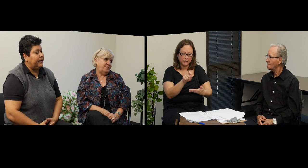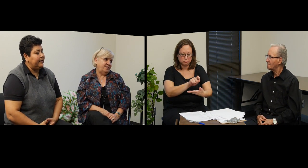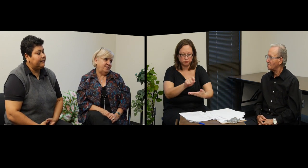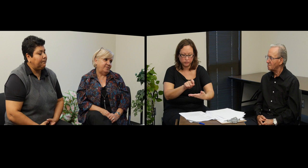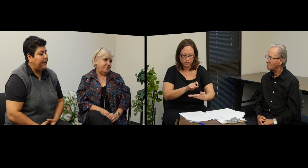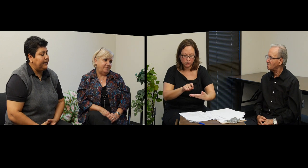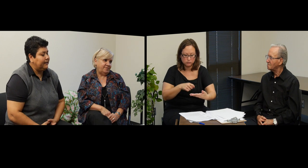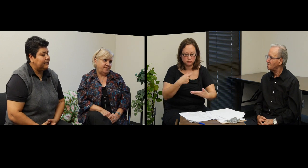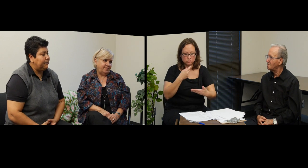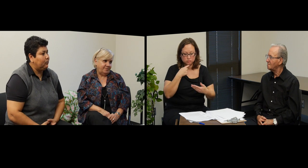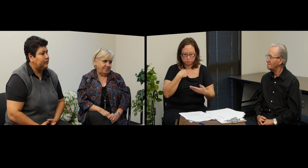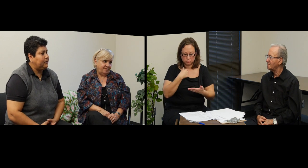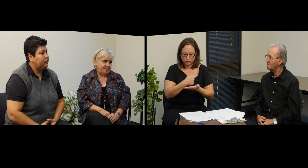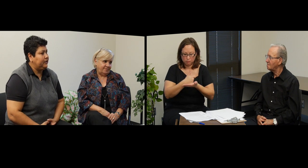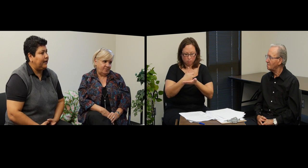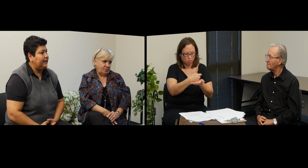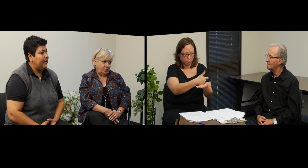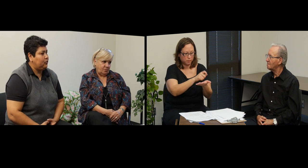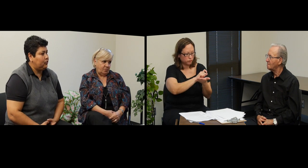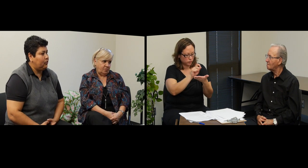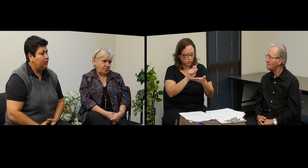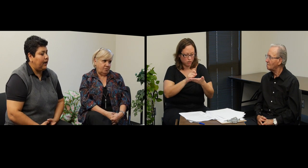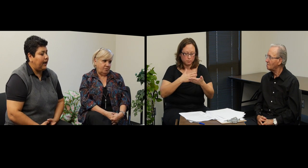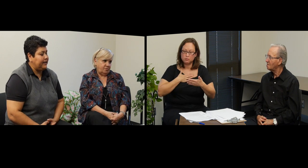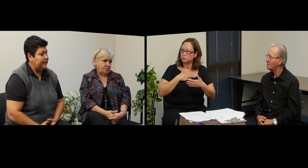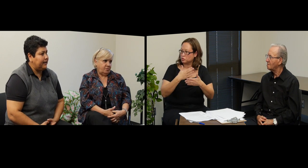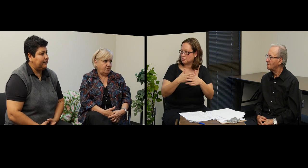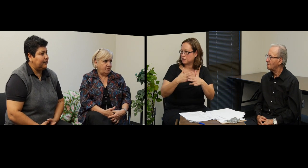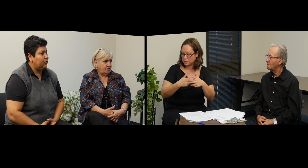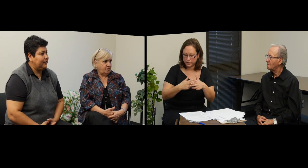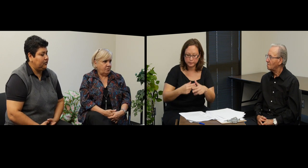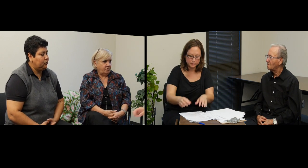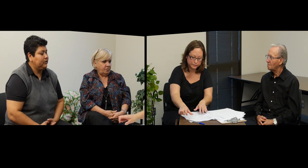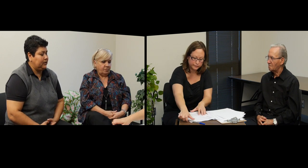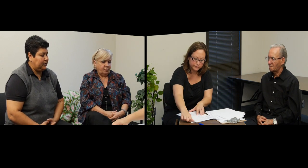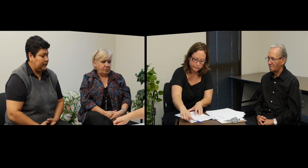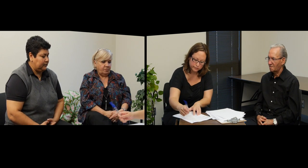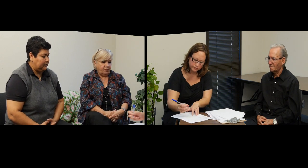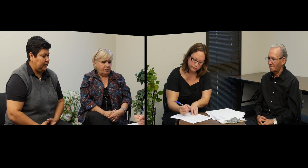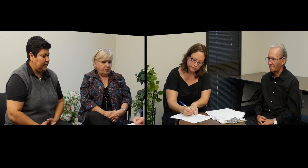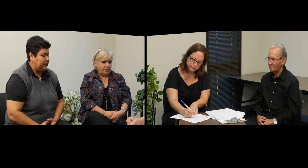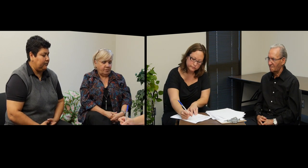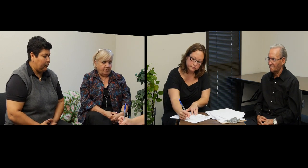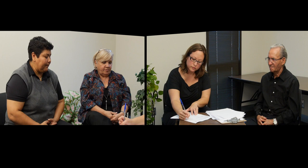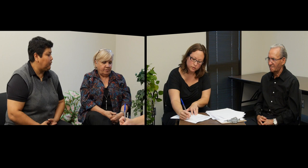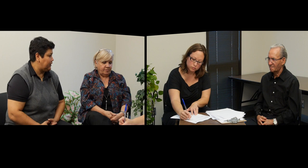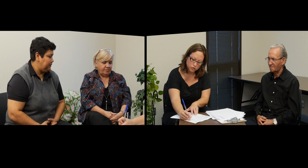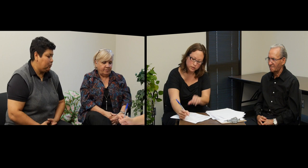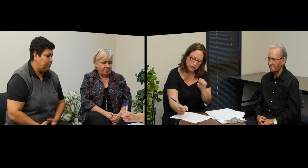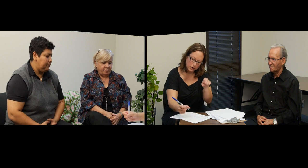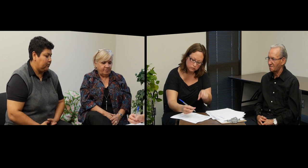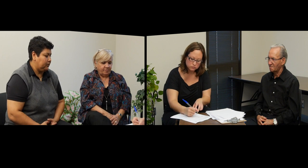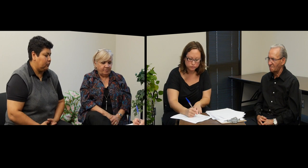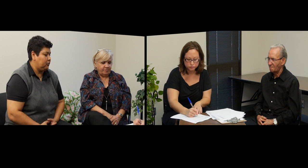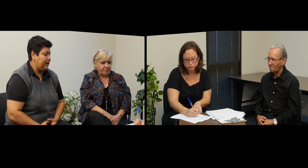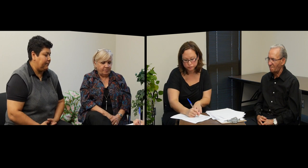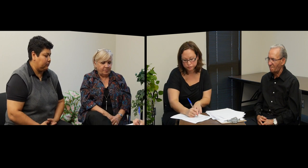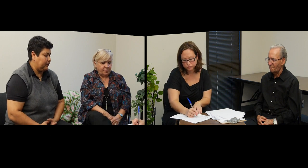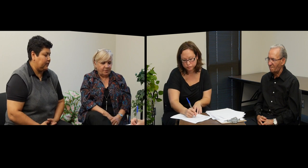en esta página está preguntando si alguien le ayudó a llenar esta solicitud y, este, y voy a poner mi nombre porque soy yo la persona que